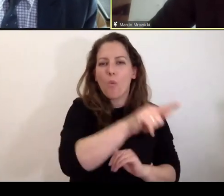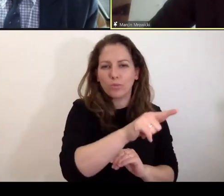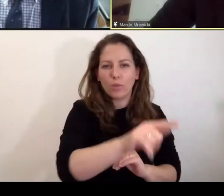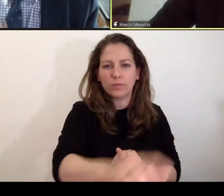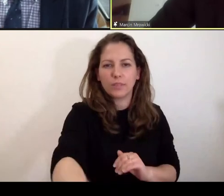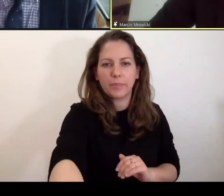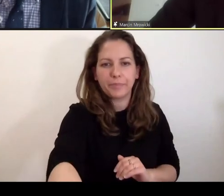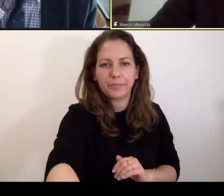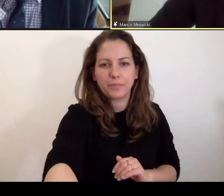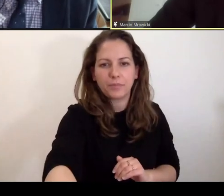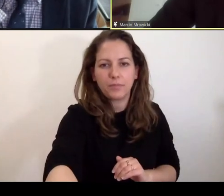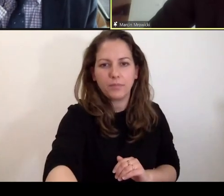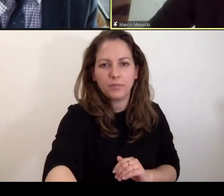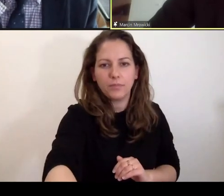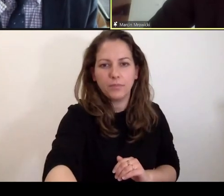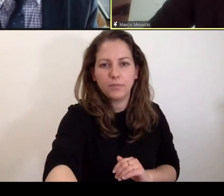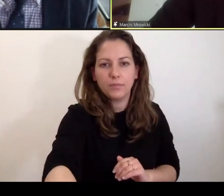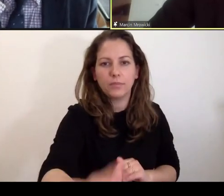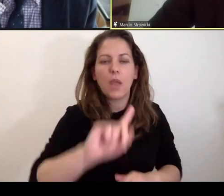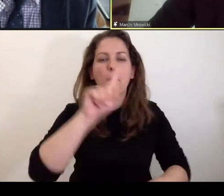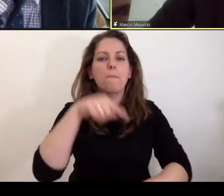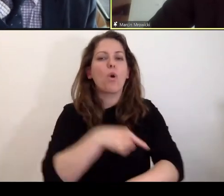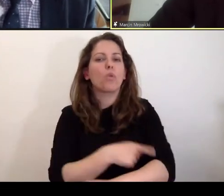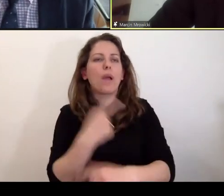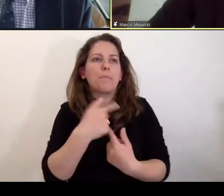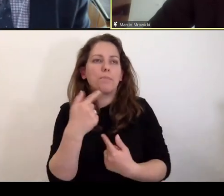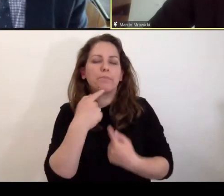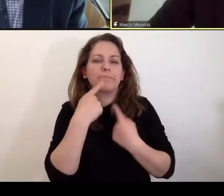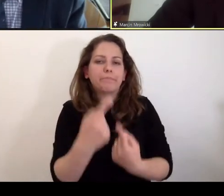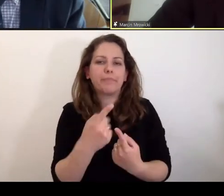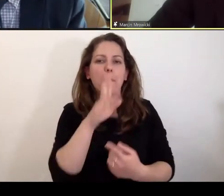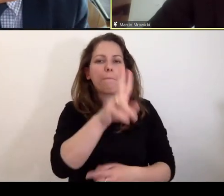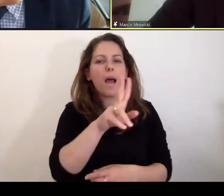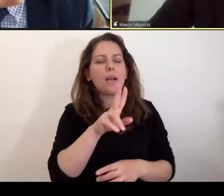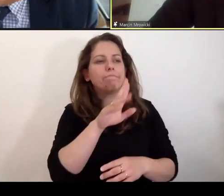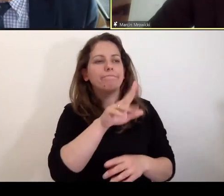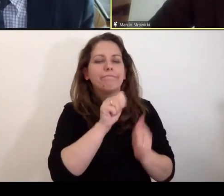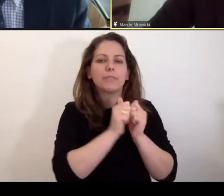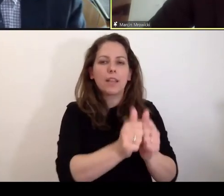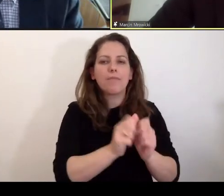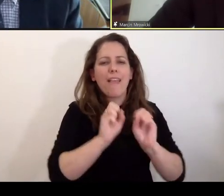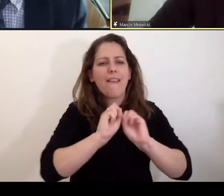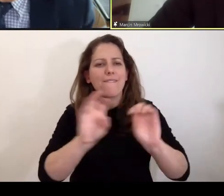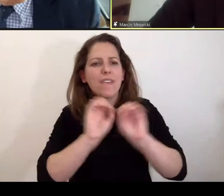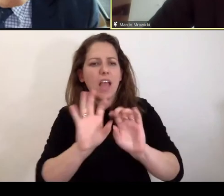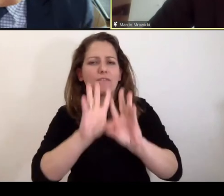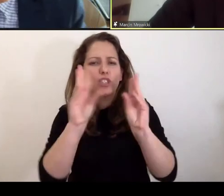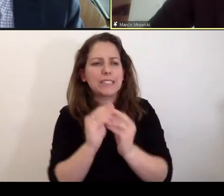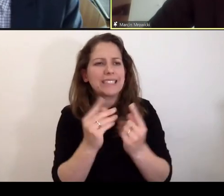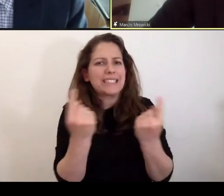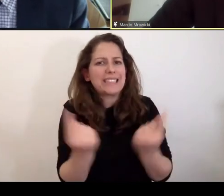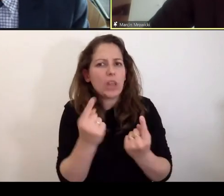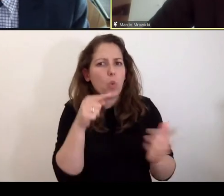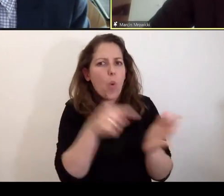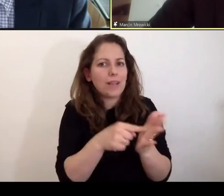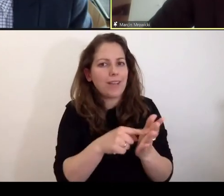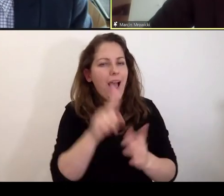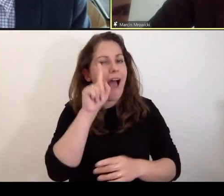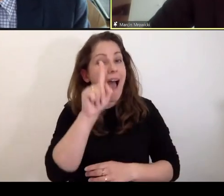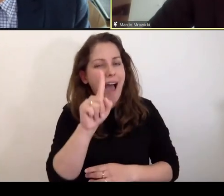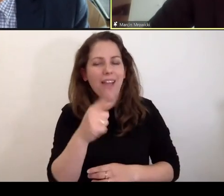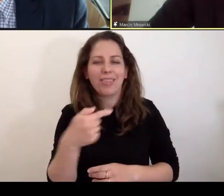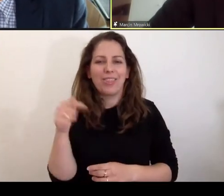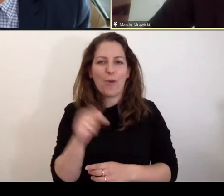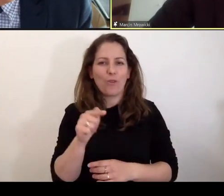prokurator, można powiedzieć, że ma za zadanie wyjaśnienie wszystkich okoliczności sprawy, a niekoniecznie doprowadzenie do